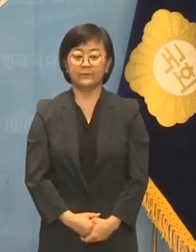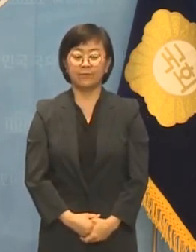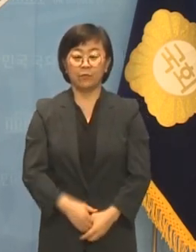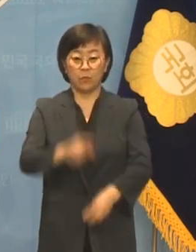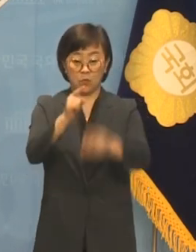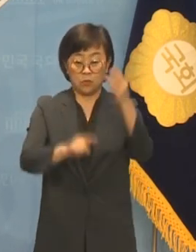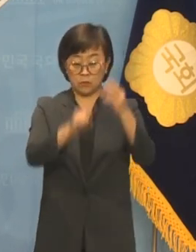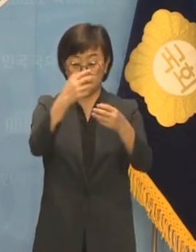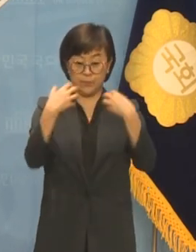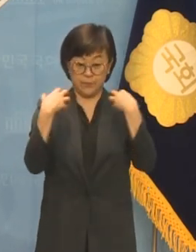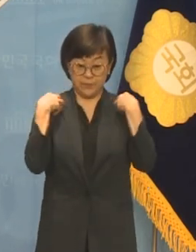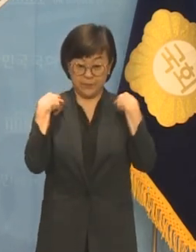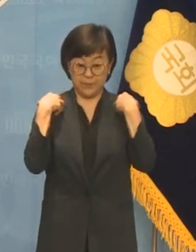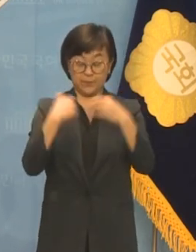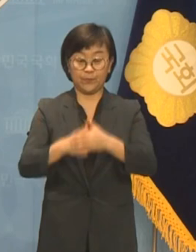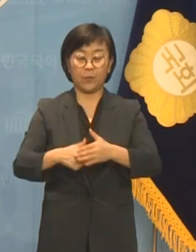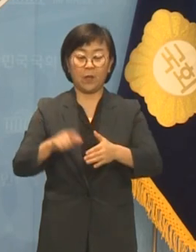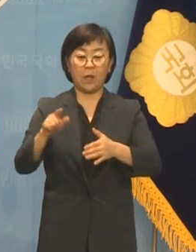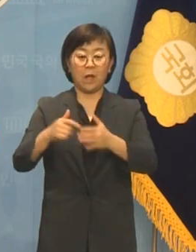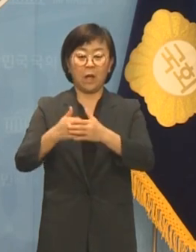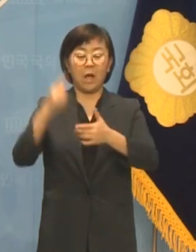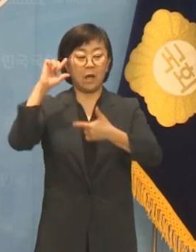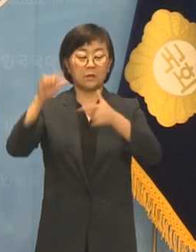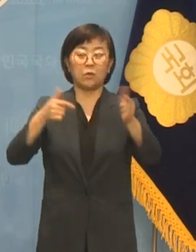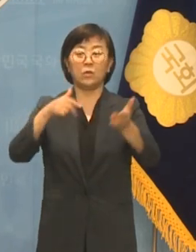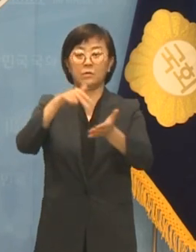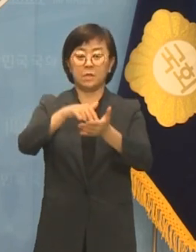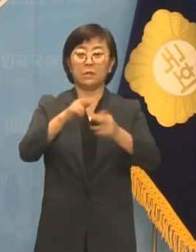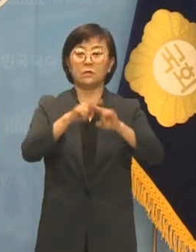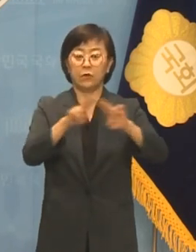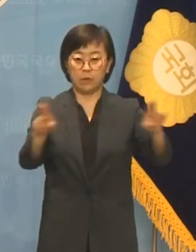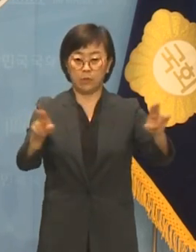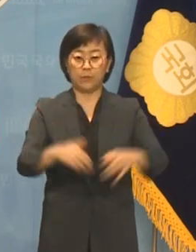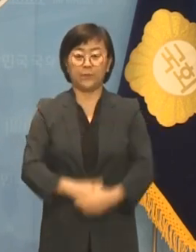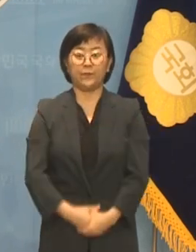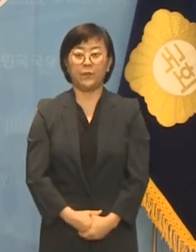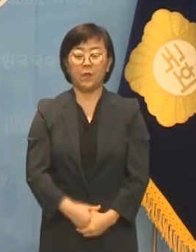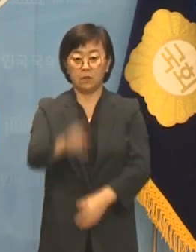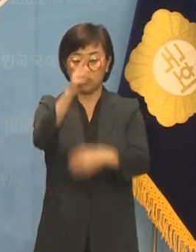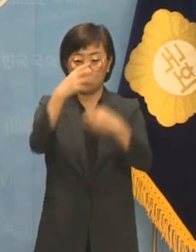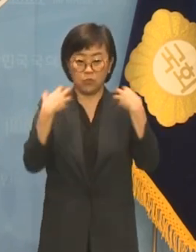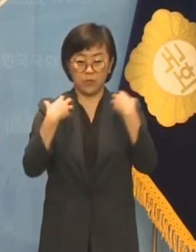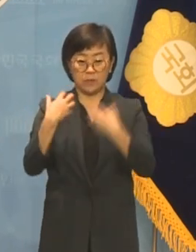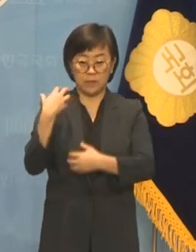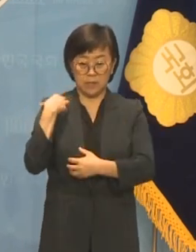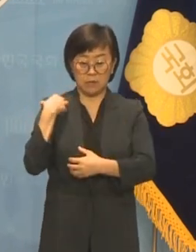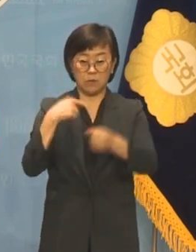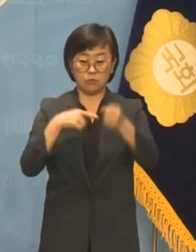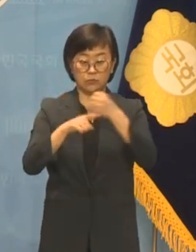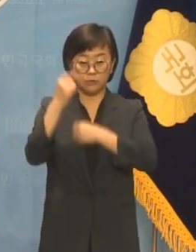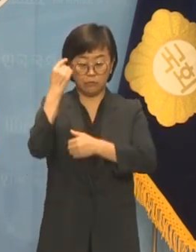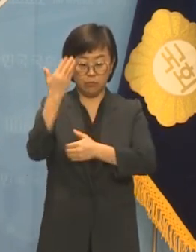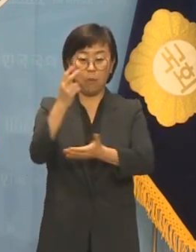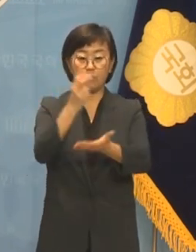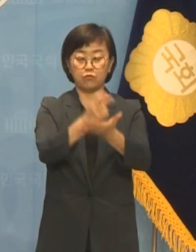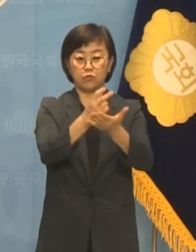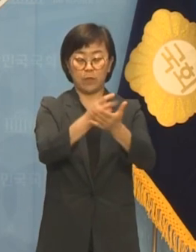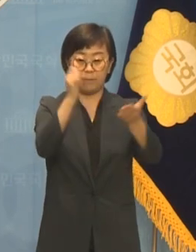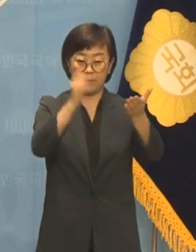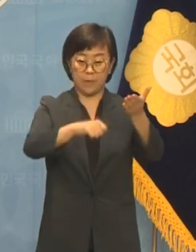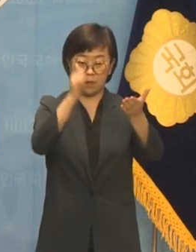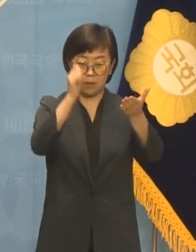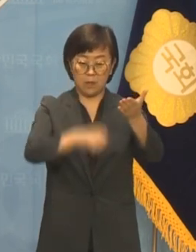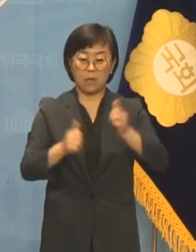윤석열 정부는 비정한 항소 입장을 철회하고 정부의 책임을 묻는 사법부의 판결에